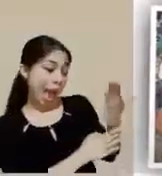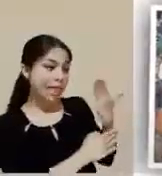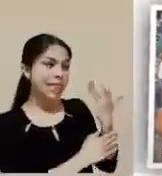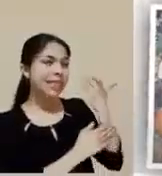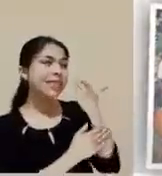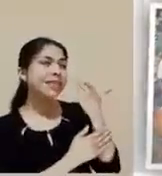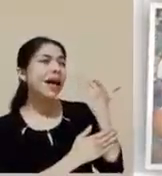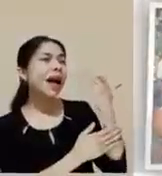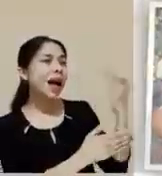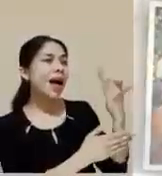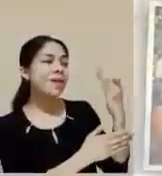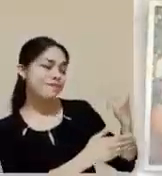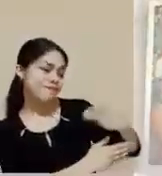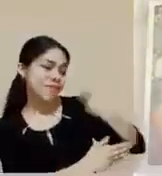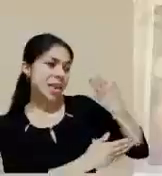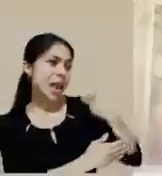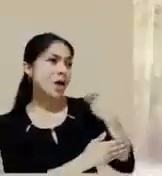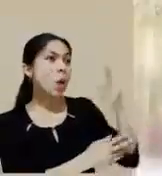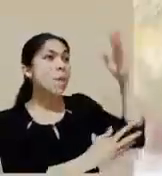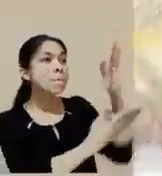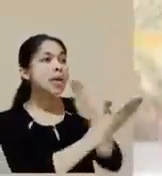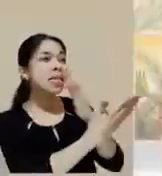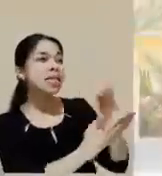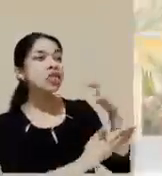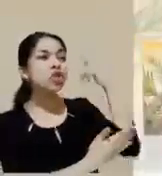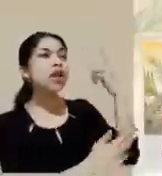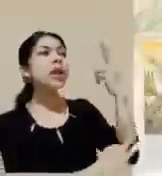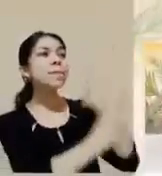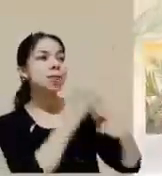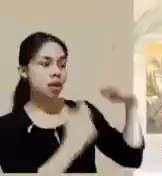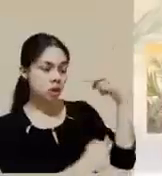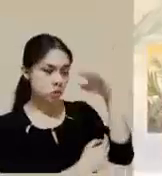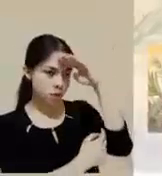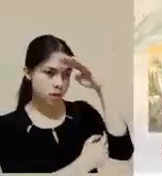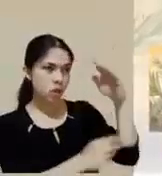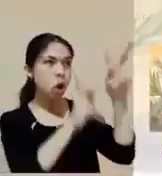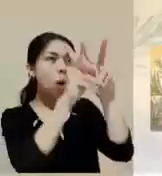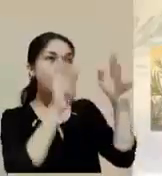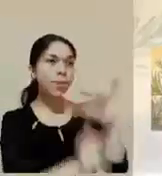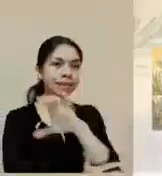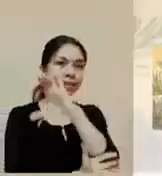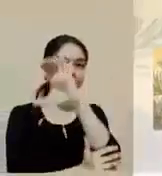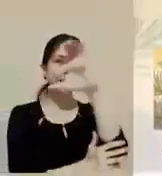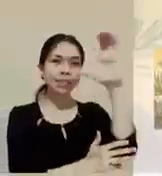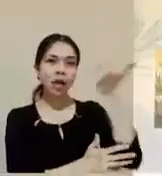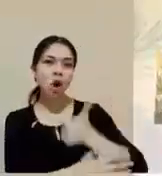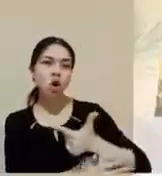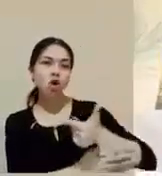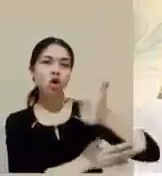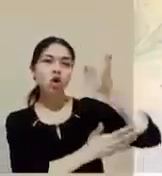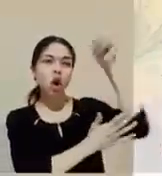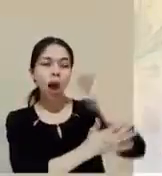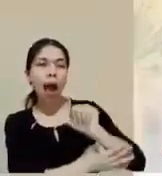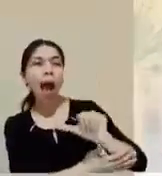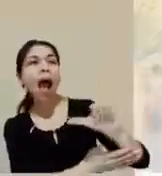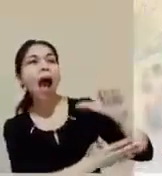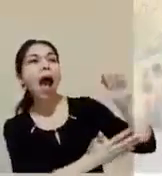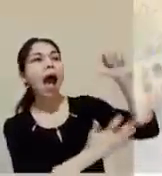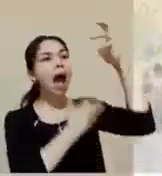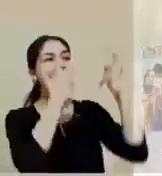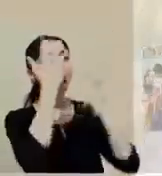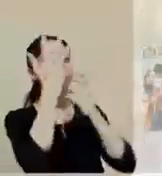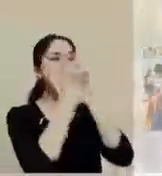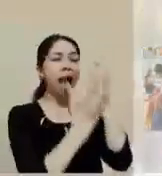diciendo, bendito el Rey que viene en nombre del Señor, paz en el cielo y gloria en las alturas.